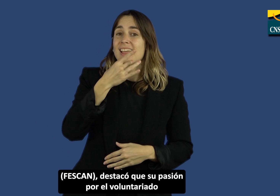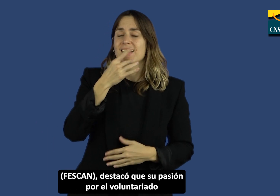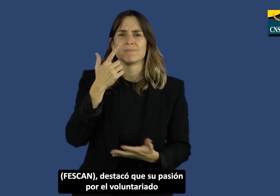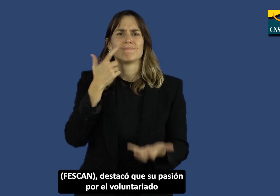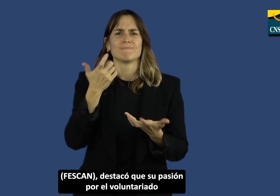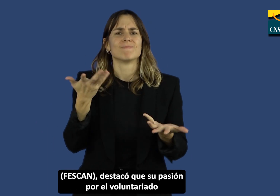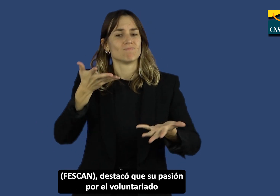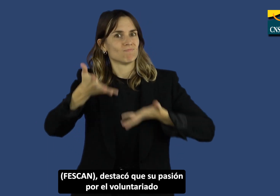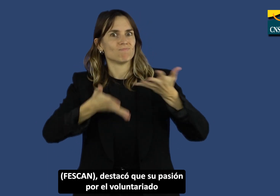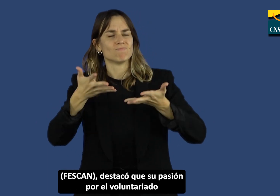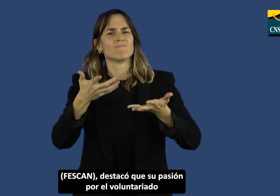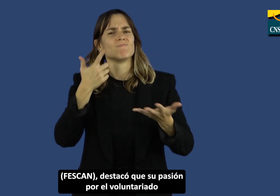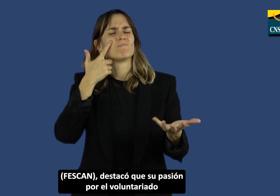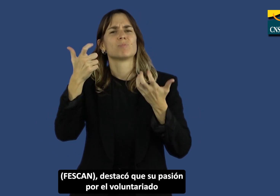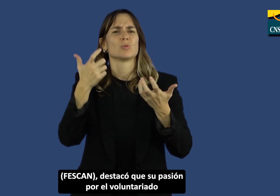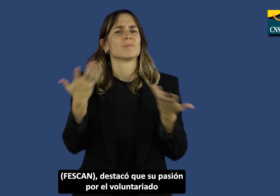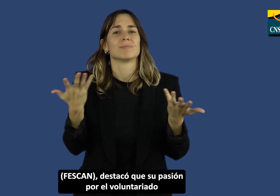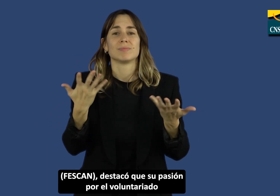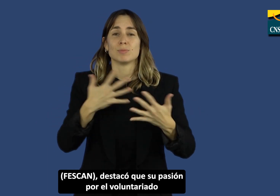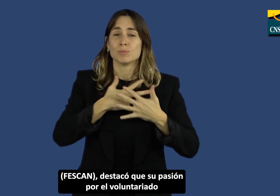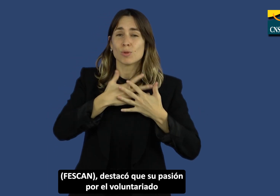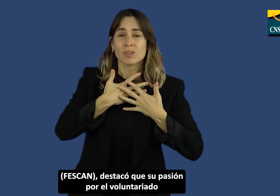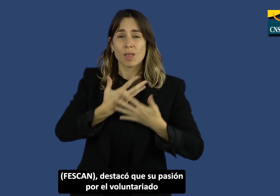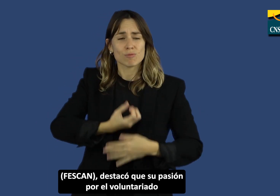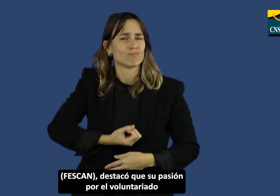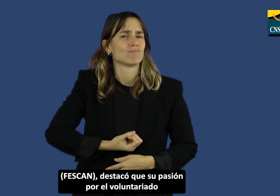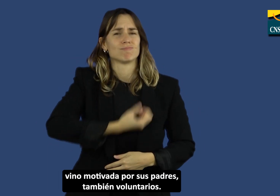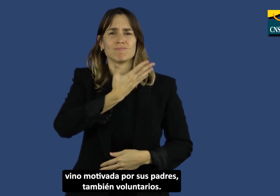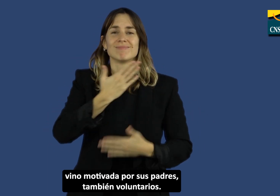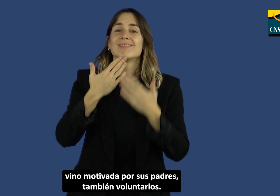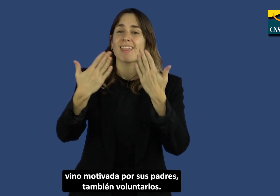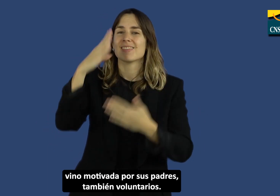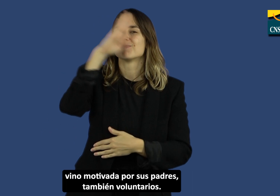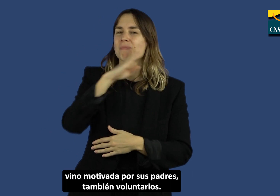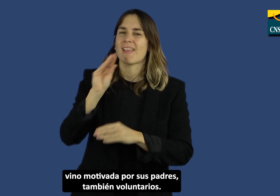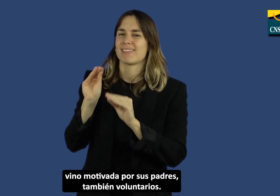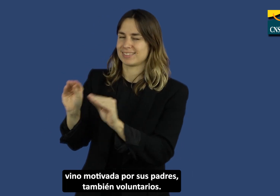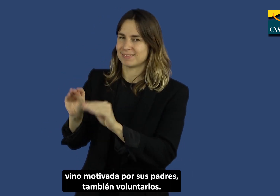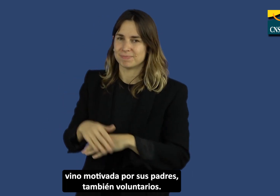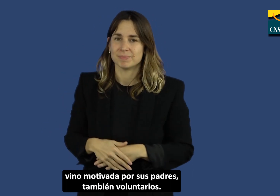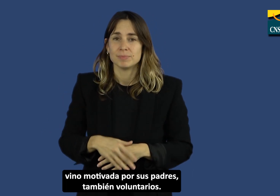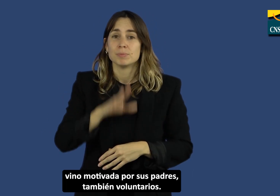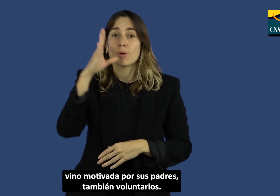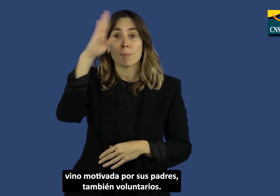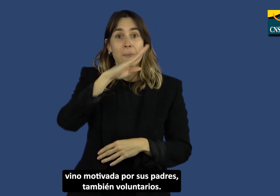destacó que su pasión por el voluntariado vino motivada por sus padres,